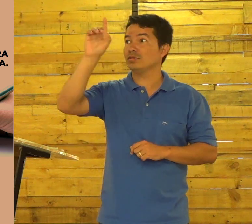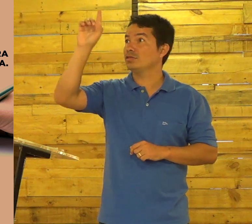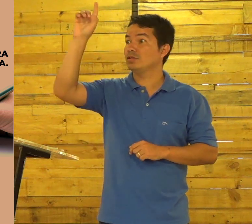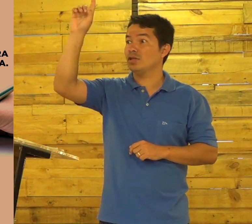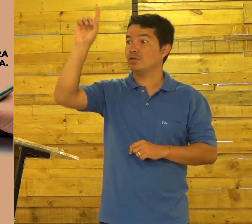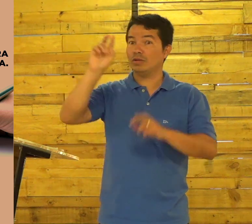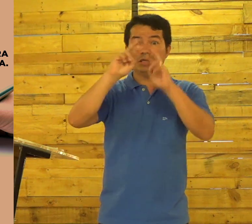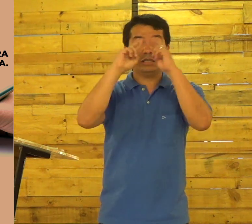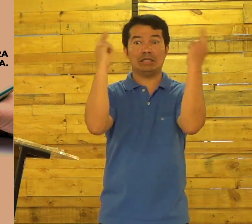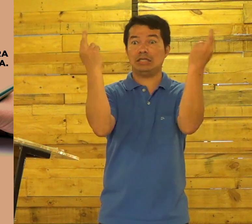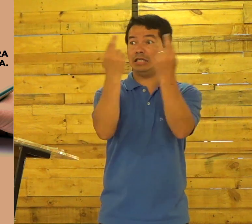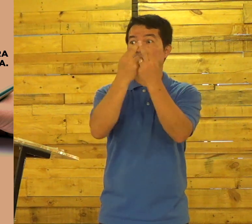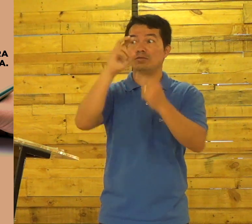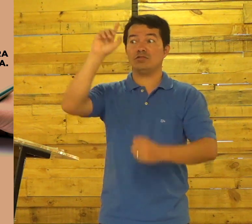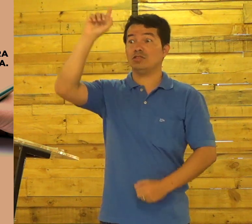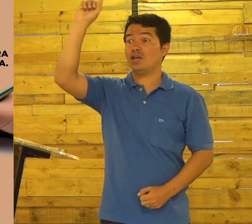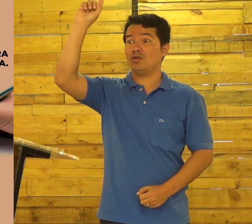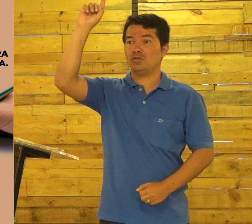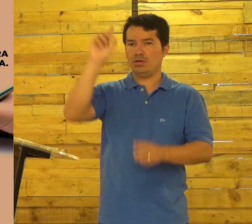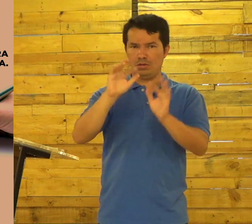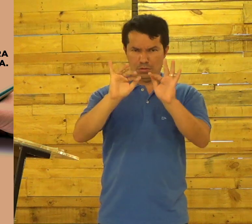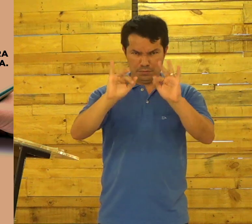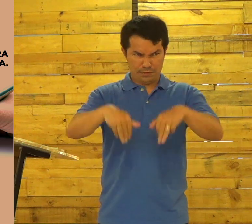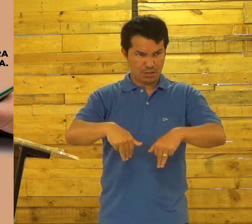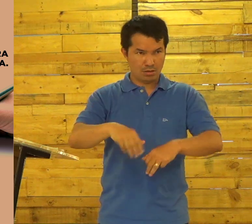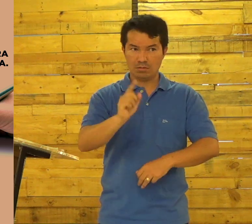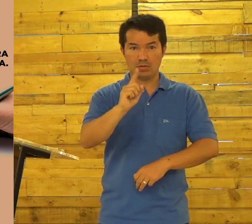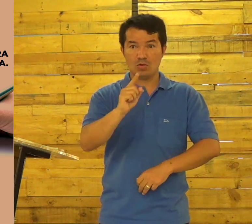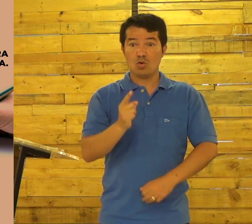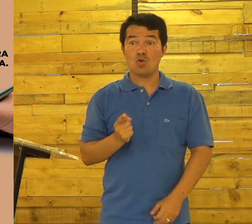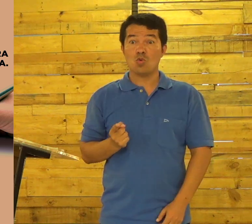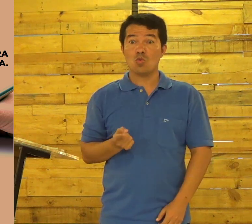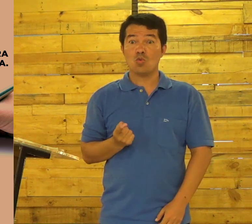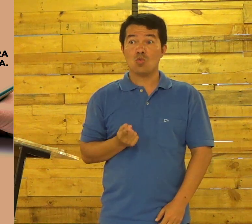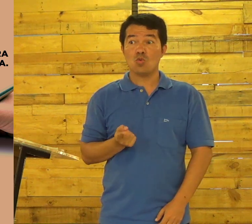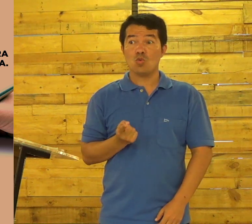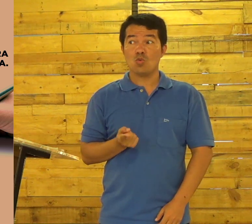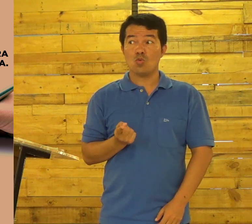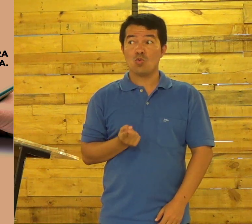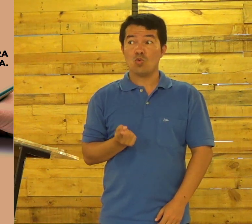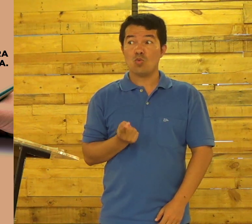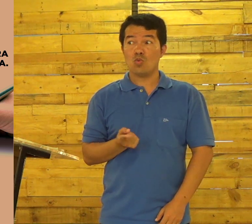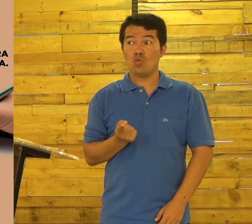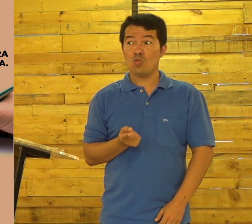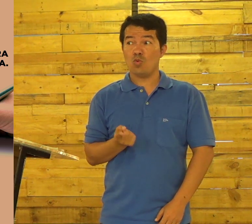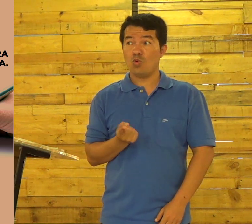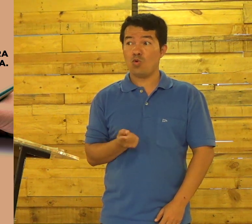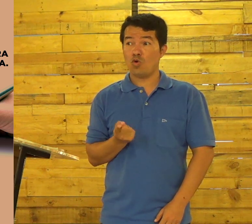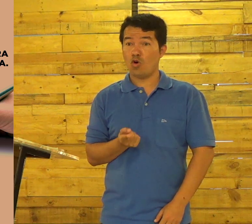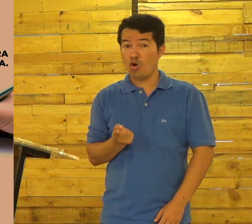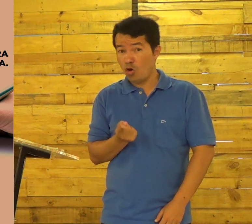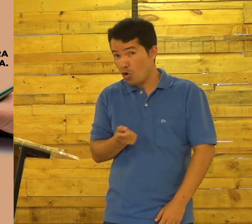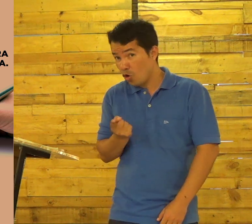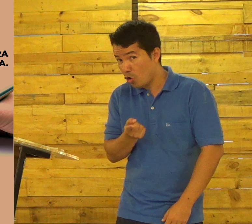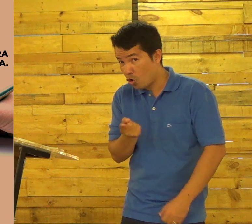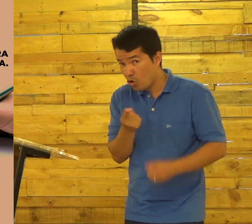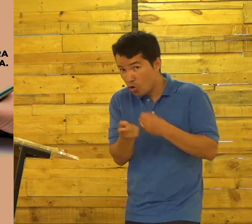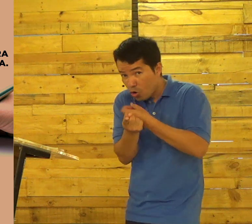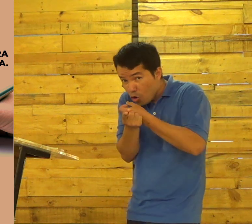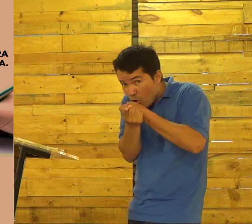Como será? Mas a história do reino de Deus Tem fim? Não Ela é eterna A